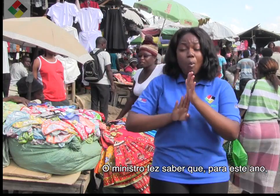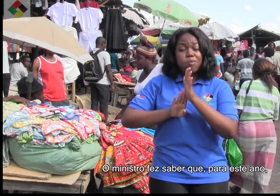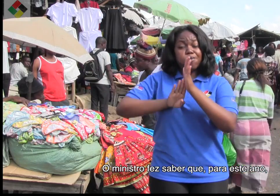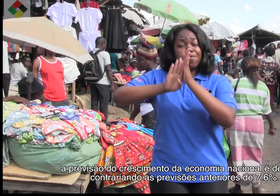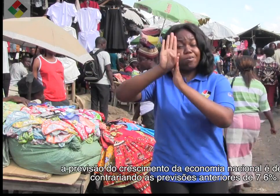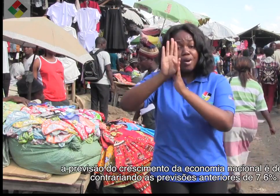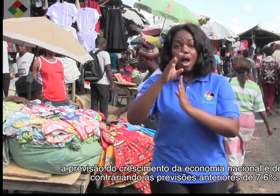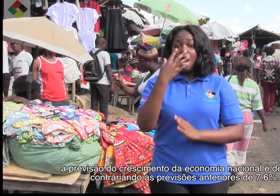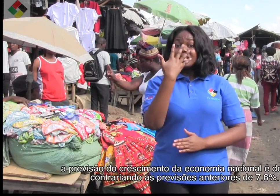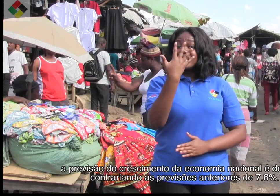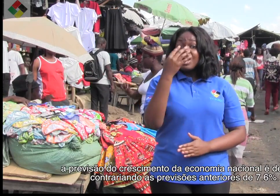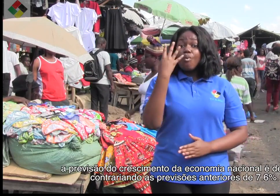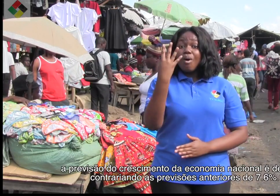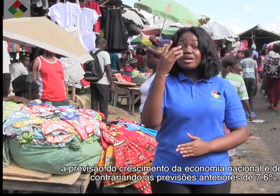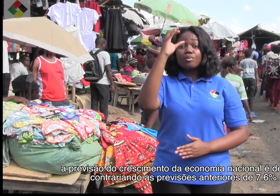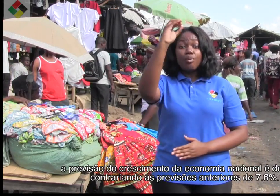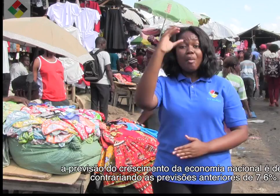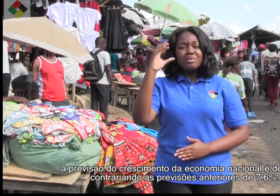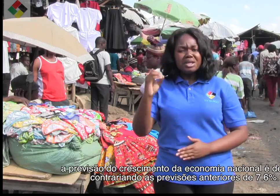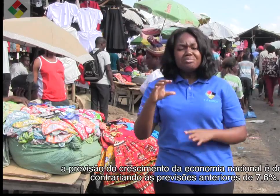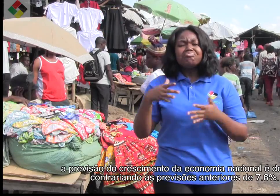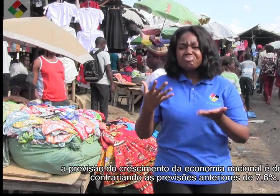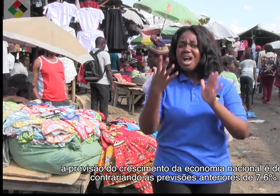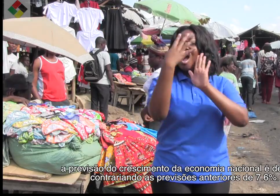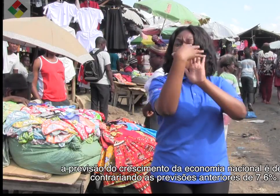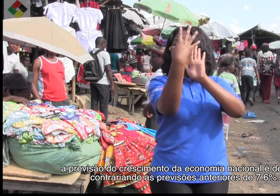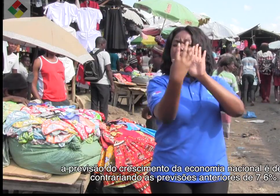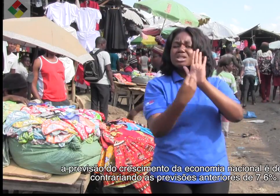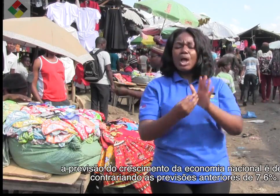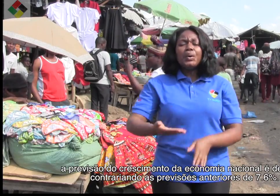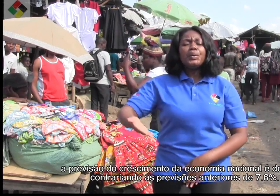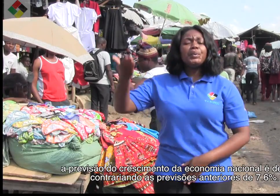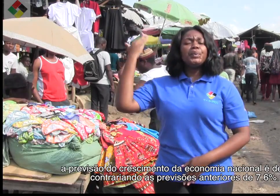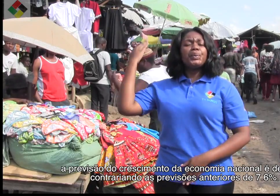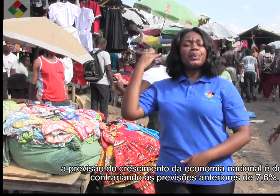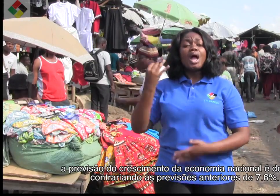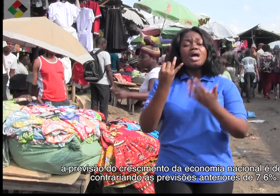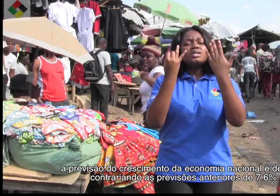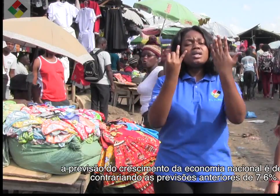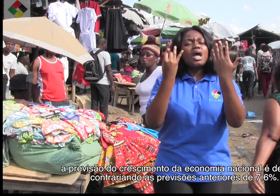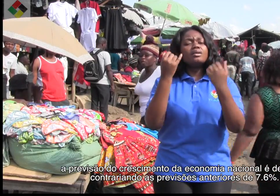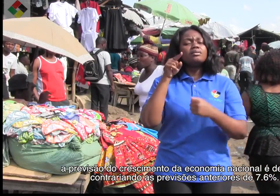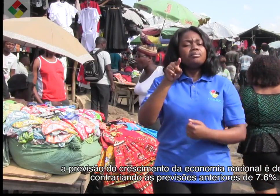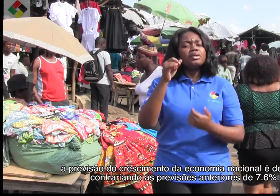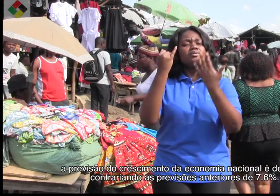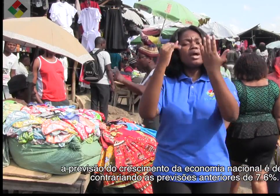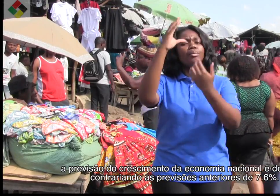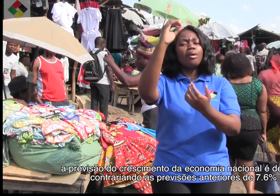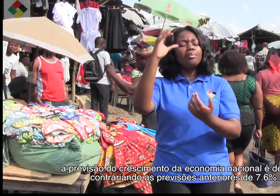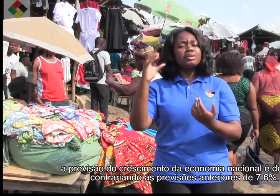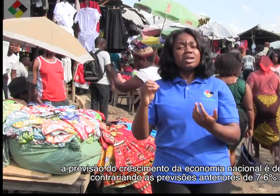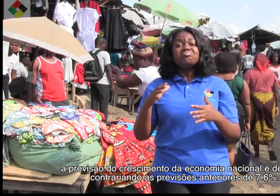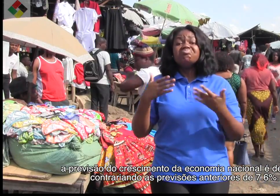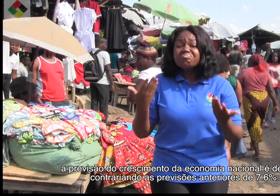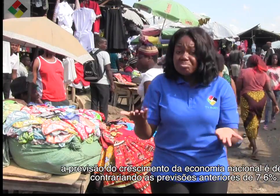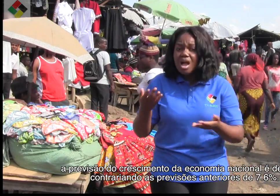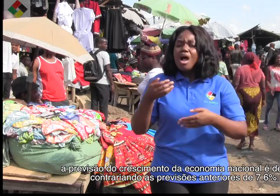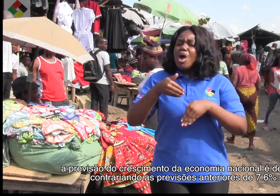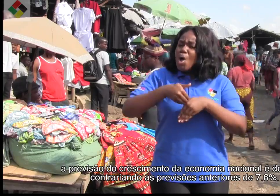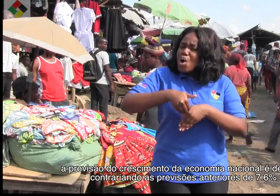ano, a previsão de crescimento da economia nacional é de 4,5%, contrariando as previsões anteriores de